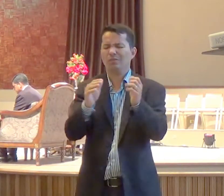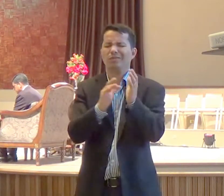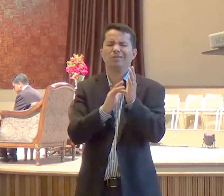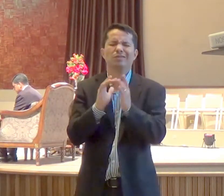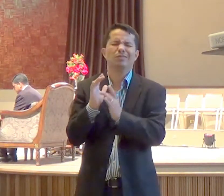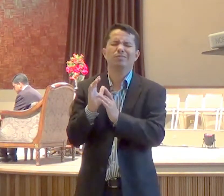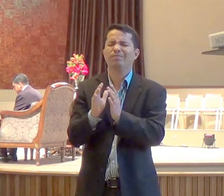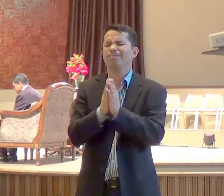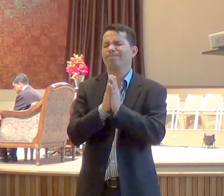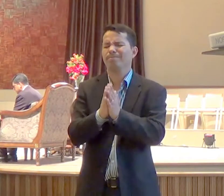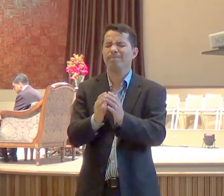família santa,